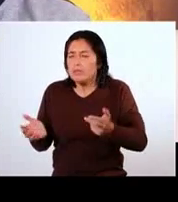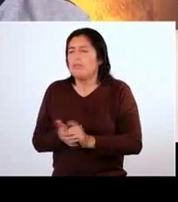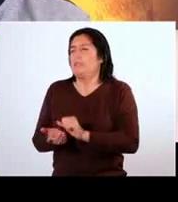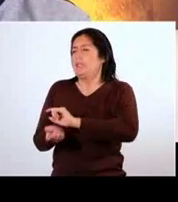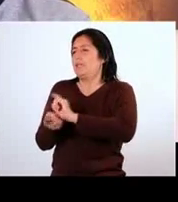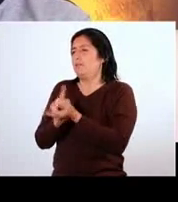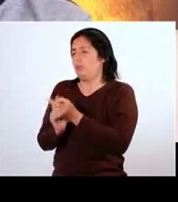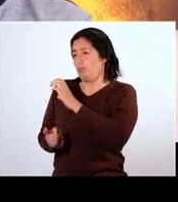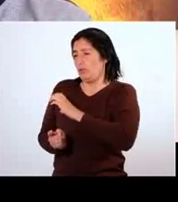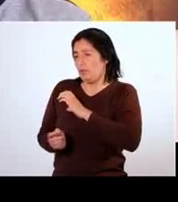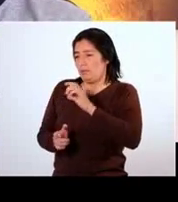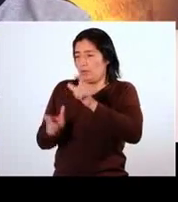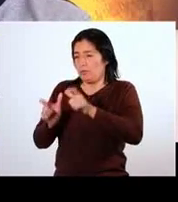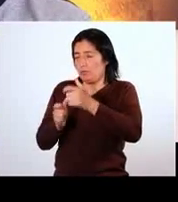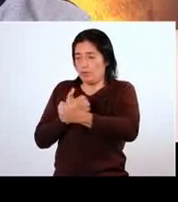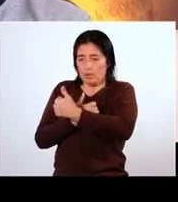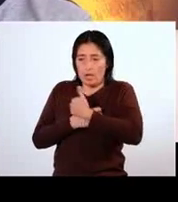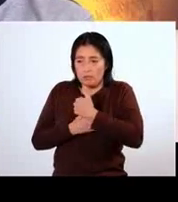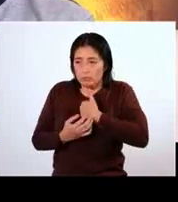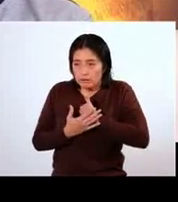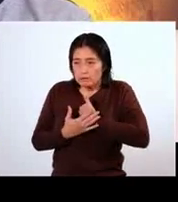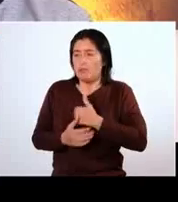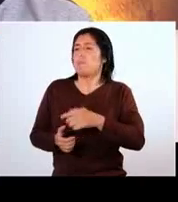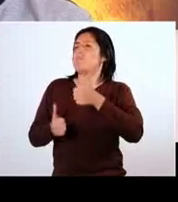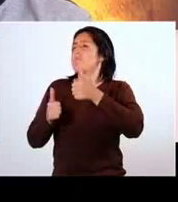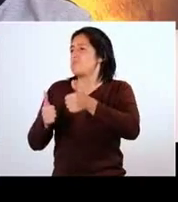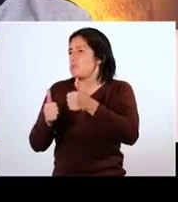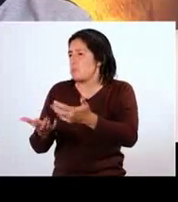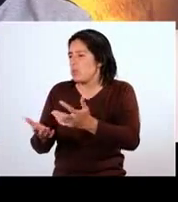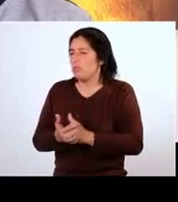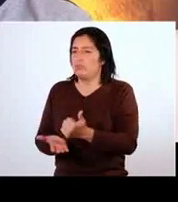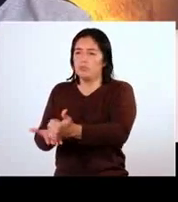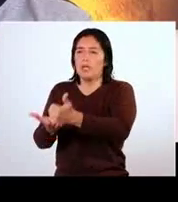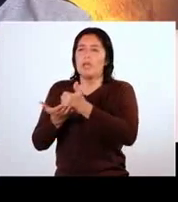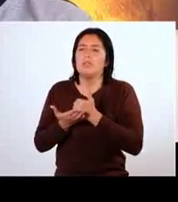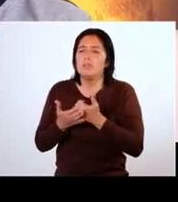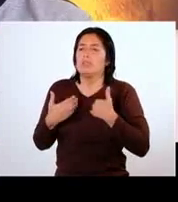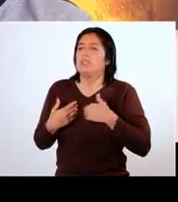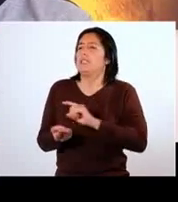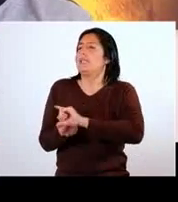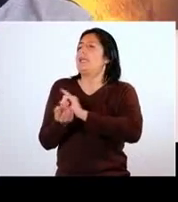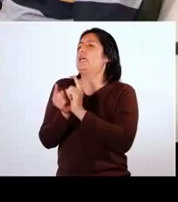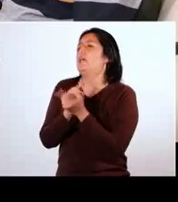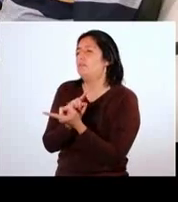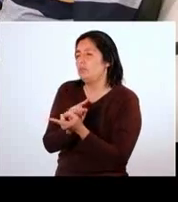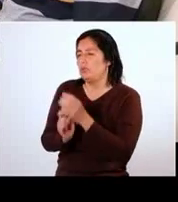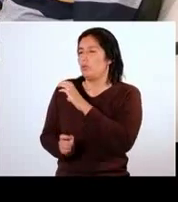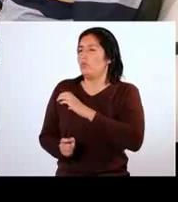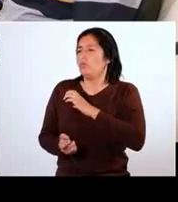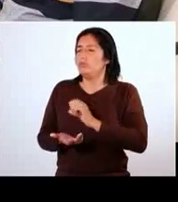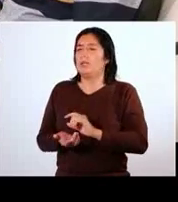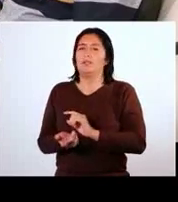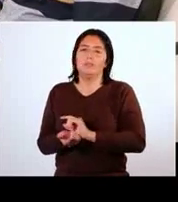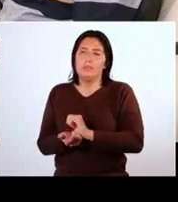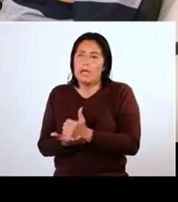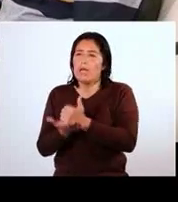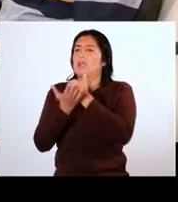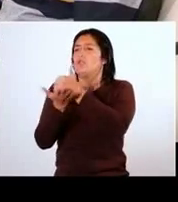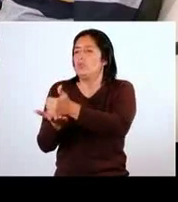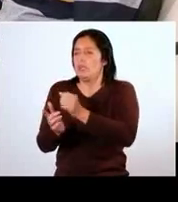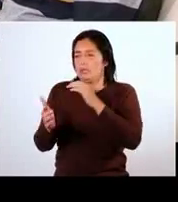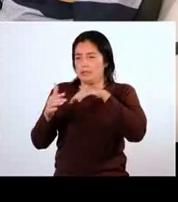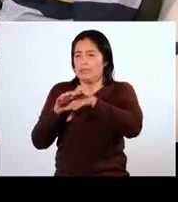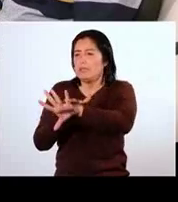dentro del espectro autista. Funciona bastante bien. Es decir, nos ayuda a tener cambios conductuales, nos ayuda a integrarnos de manera social,